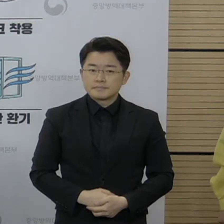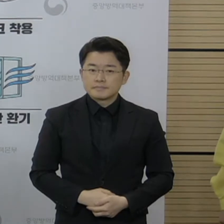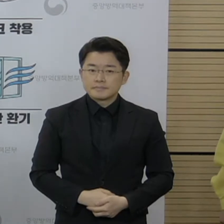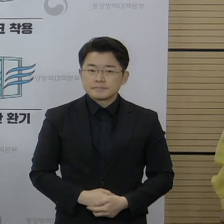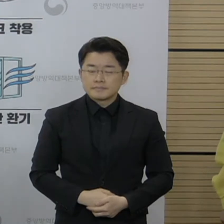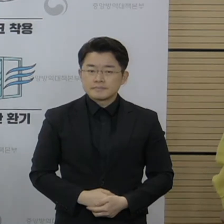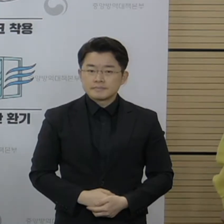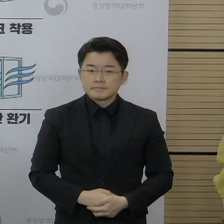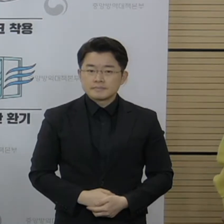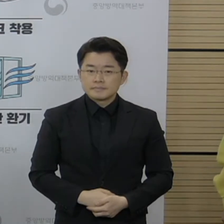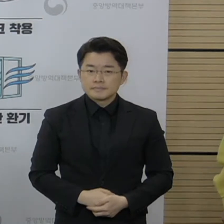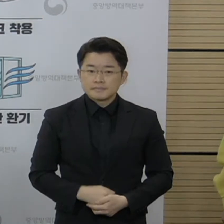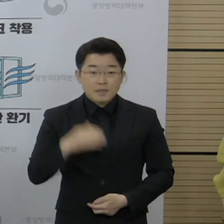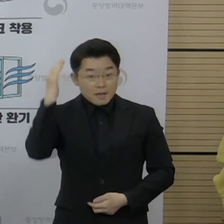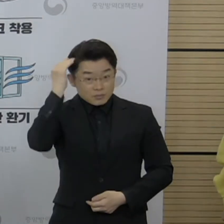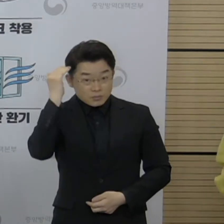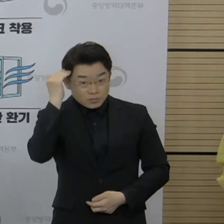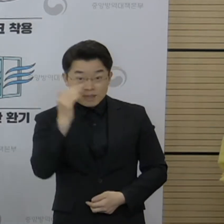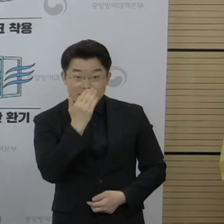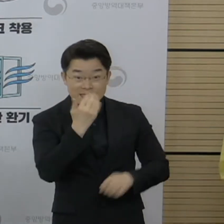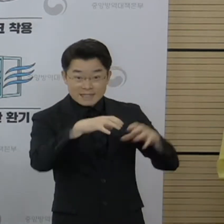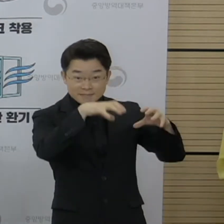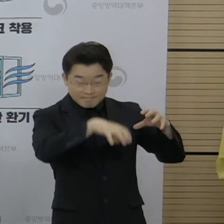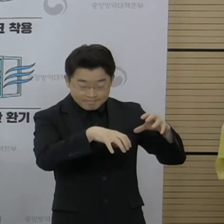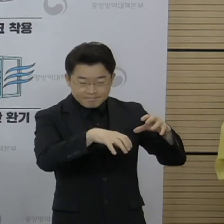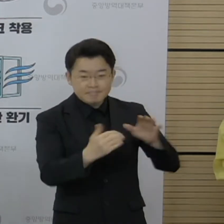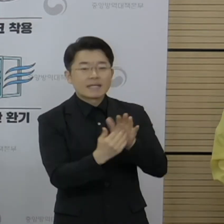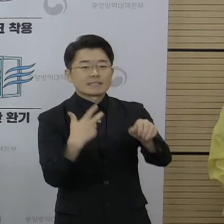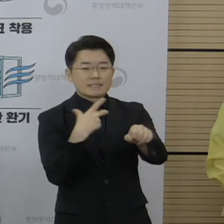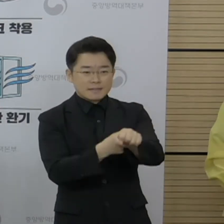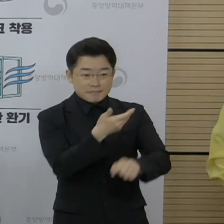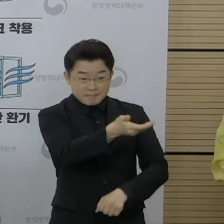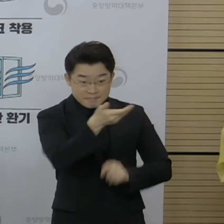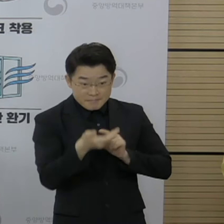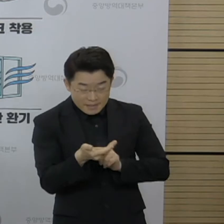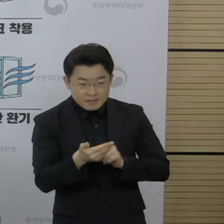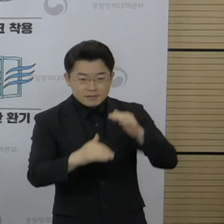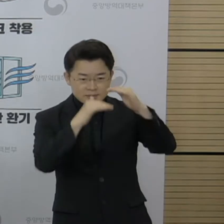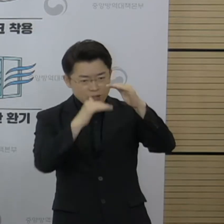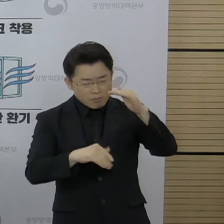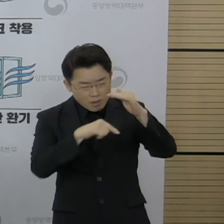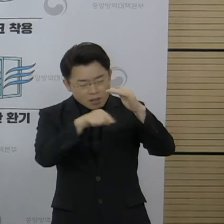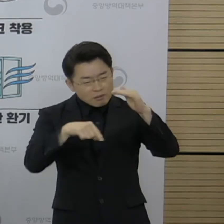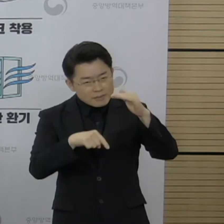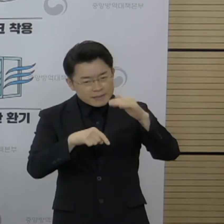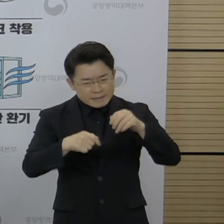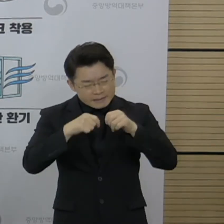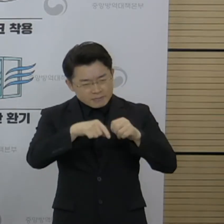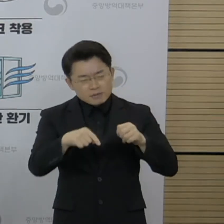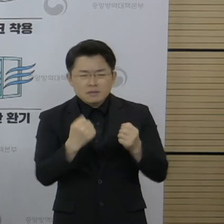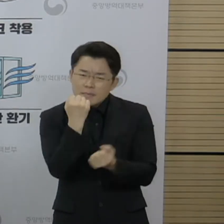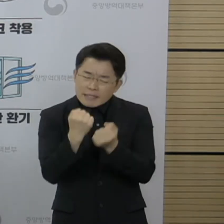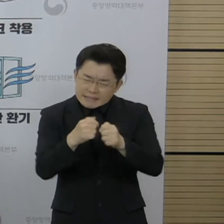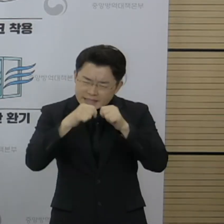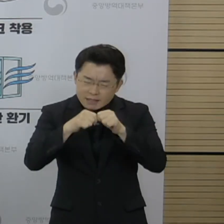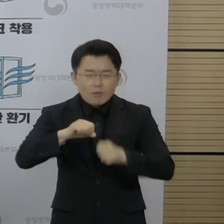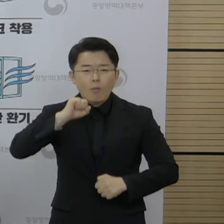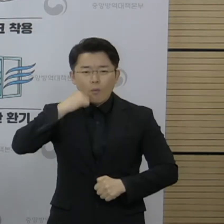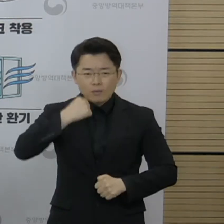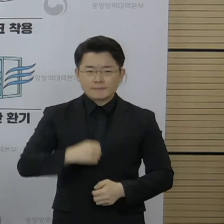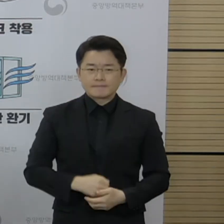이스라엘과 팔레스타인 간에 진행된 백신 스와프에 대해서는 세부적으로 말씀드리기는 어려운 점이 있습니다. 하지만 저희가